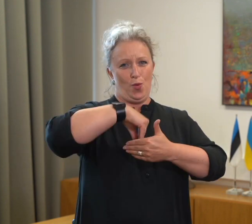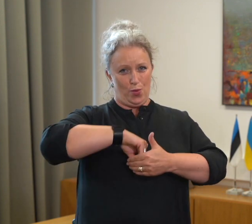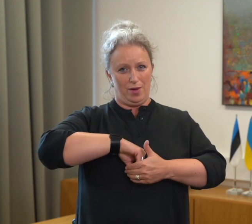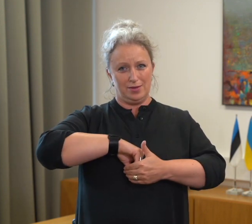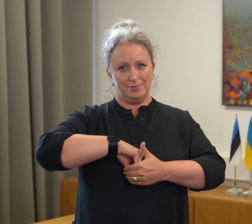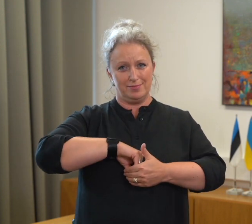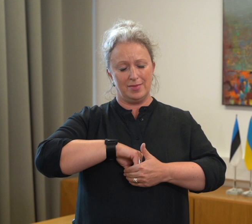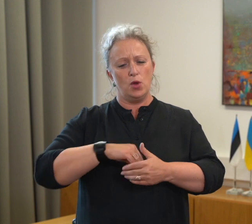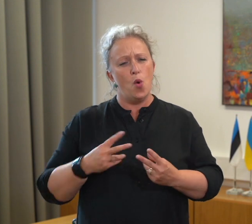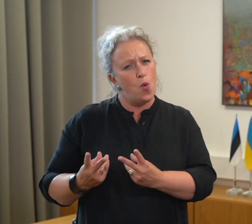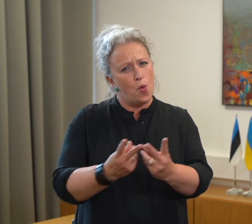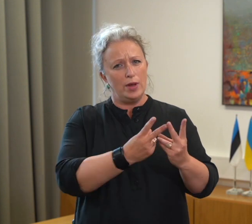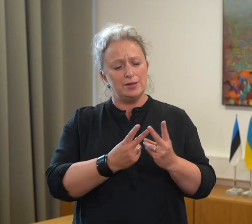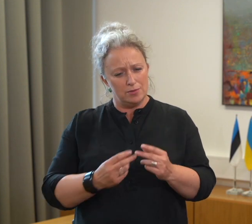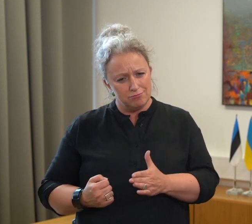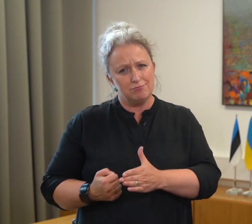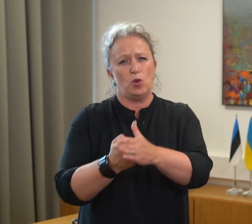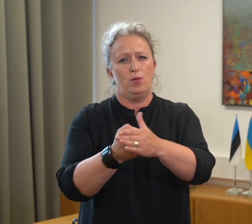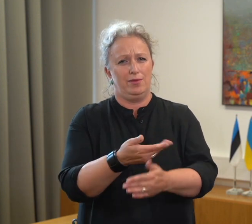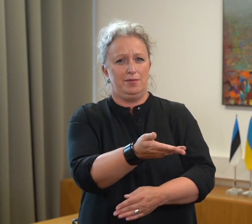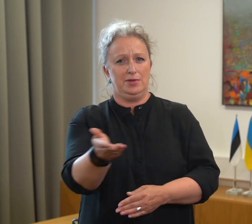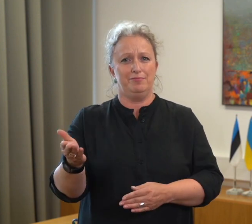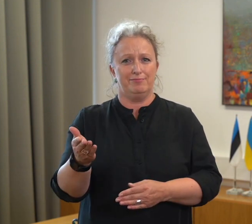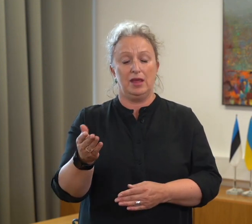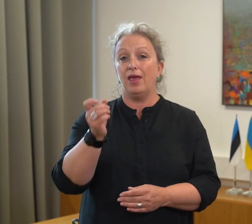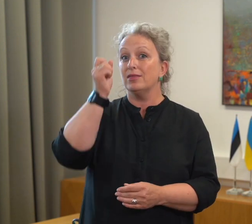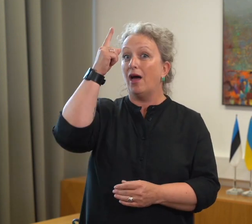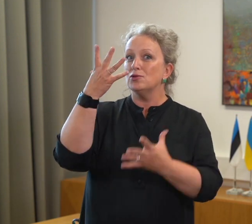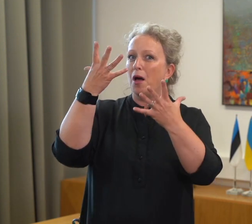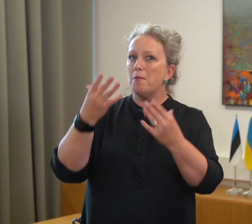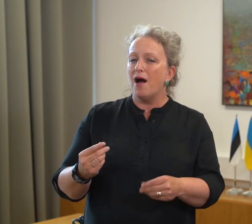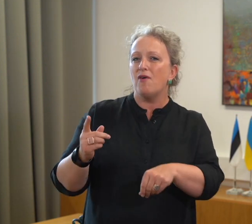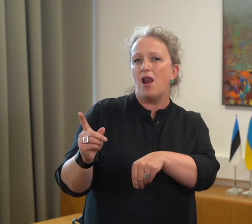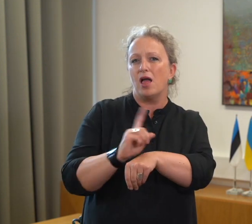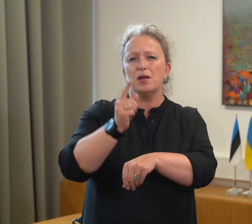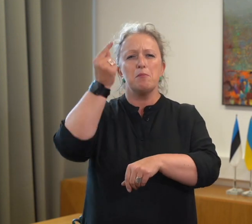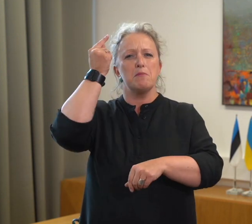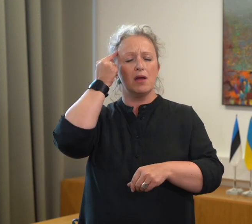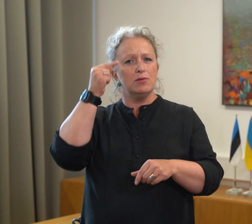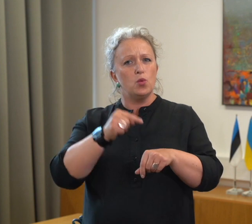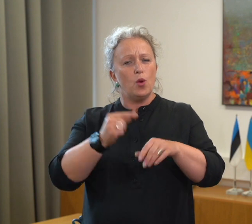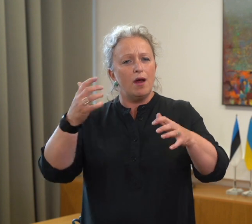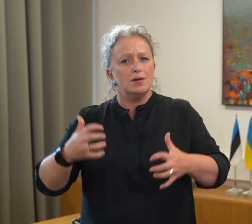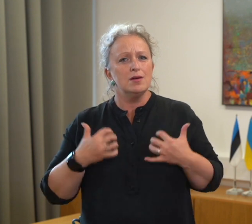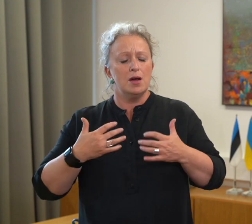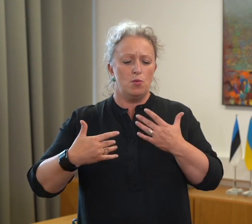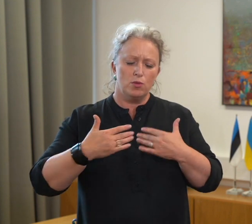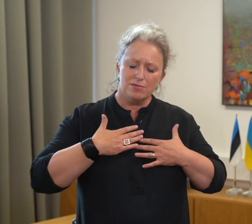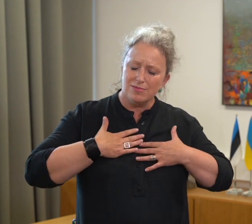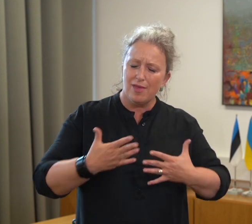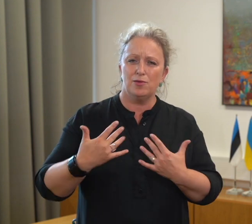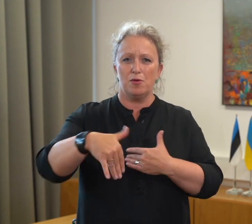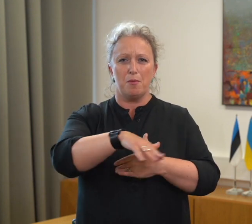Olgem siis neile ühiselt toeks. Võtame tarkuse päeval hetke, et tunda rõõmu ja olla tänulik, et meil on vabadus,